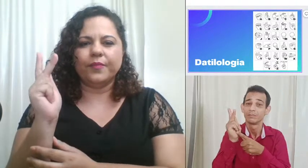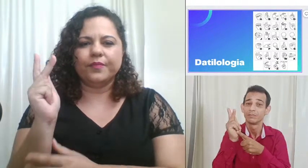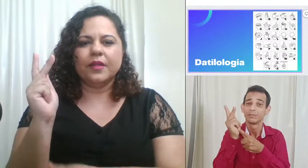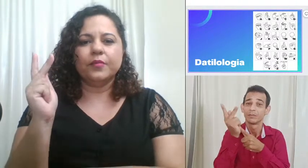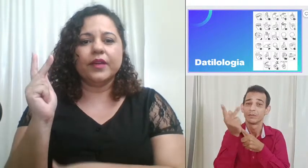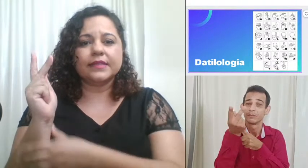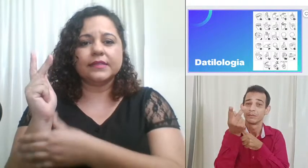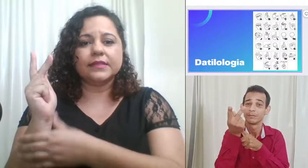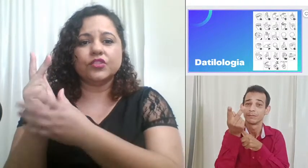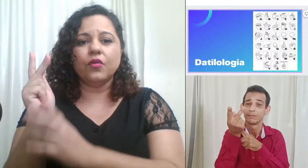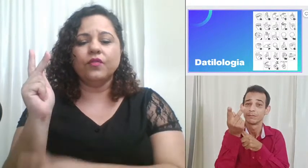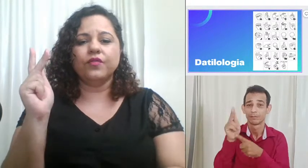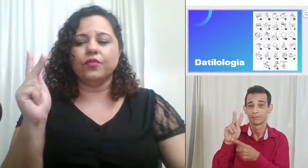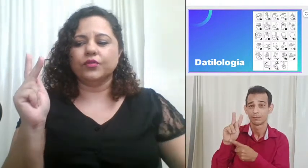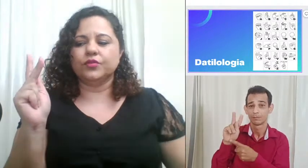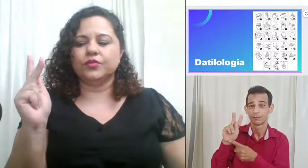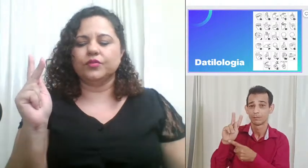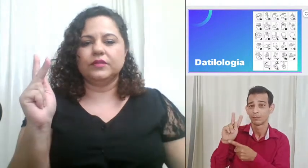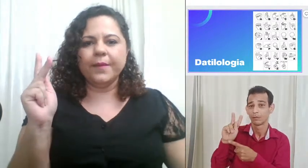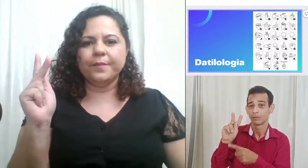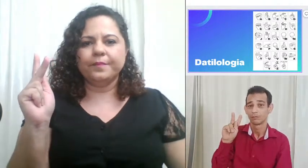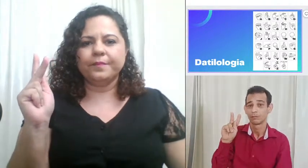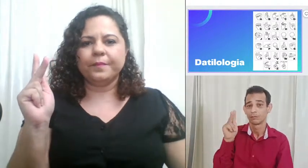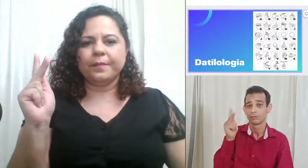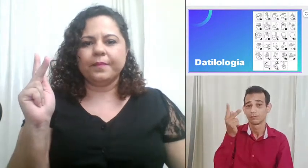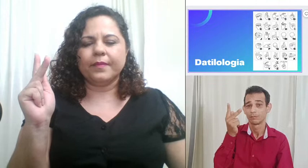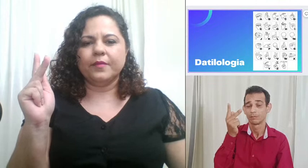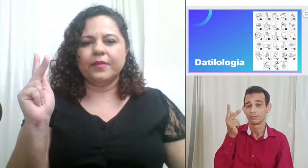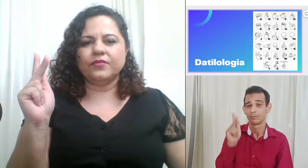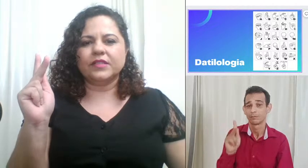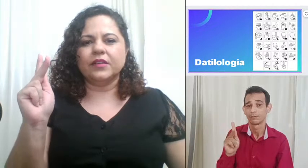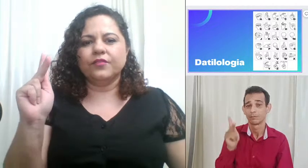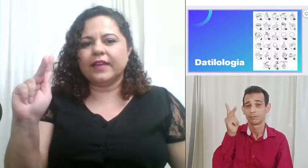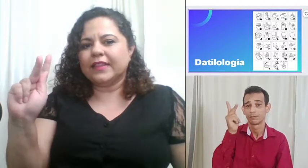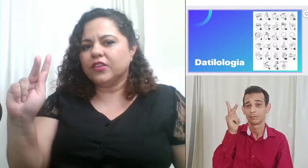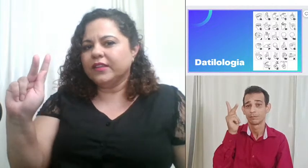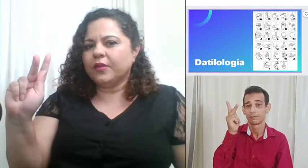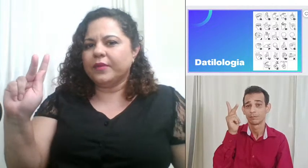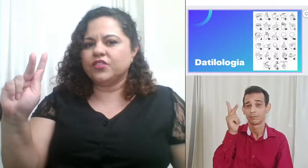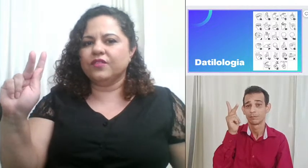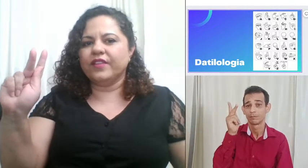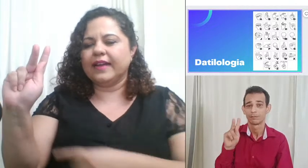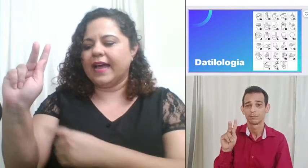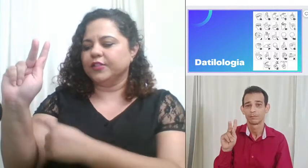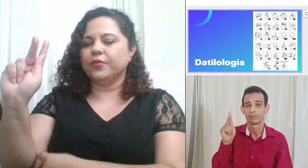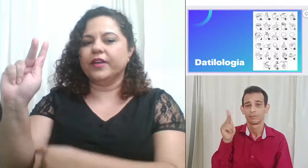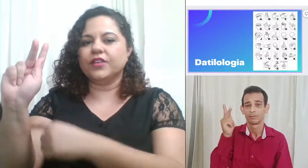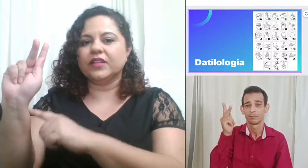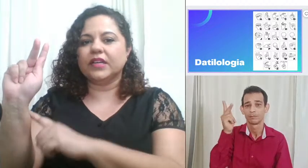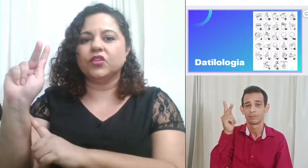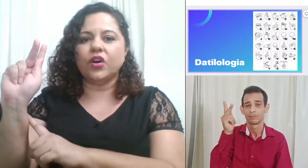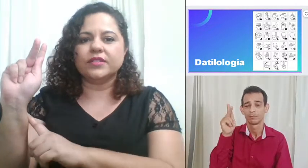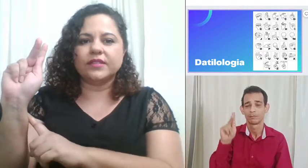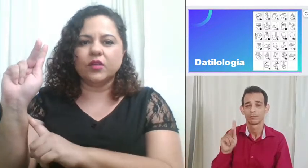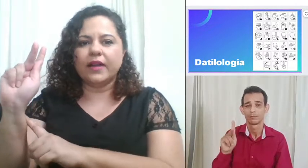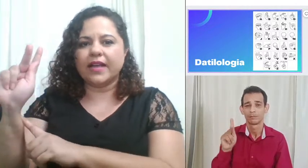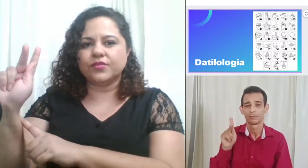por questão de conforto tá para você não ficar totalmente envergado porque isso daqui torce seu braço